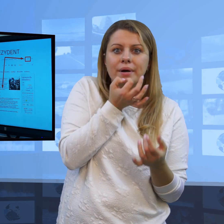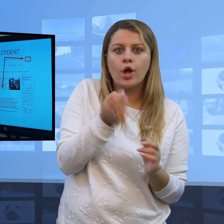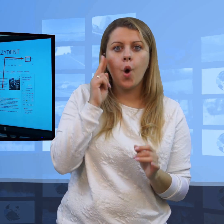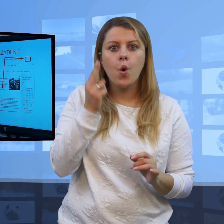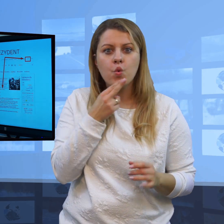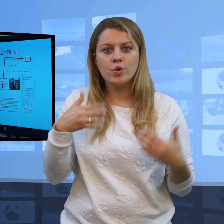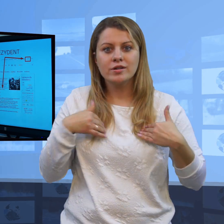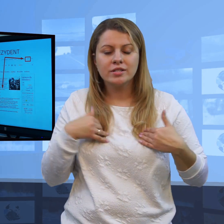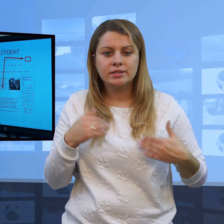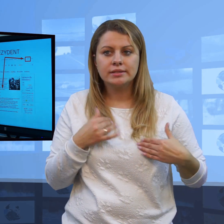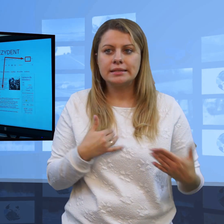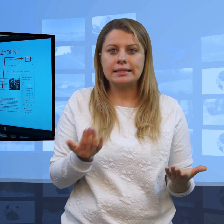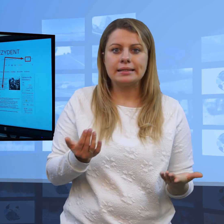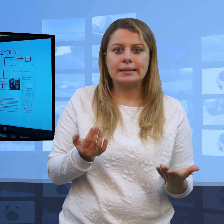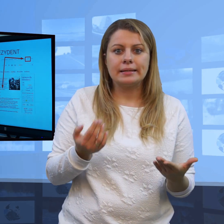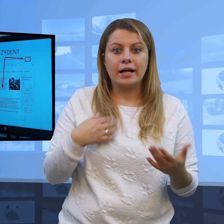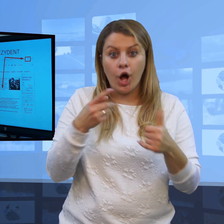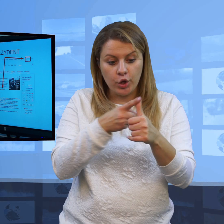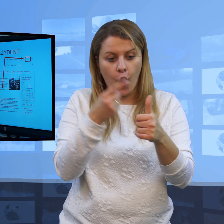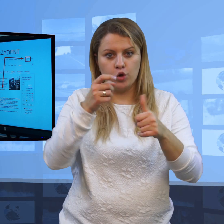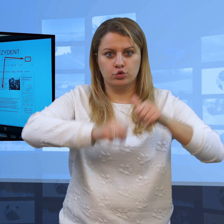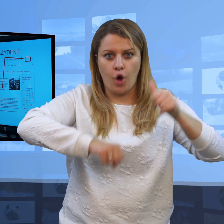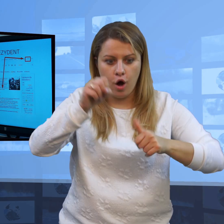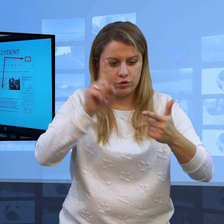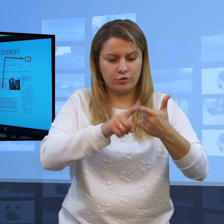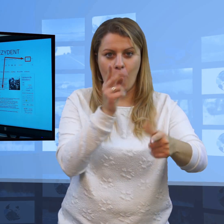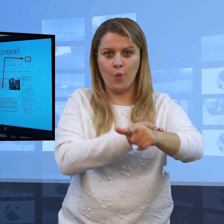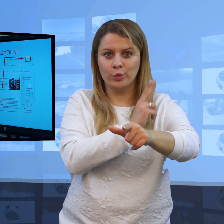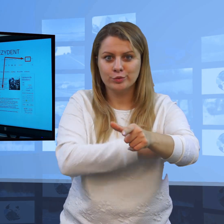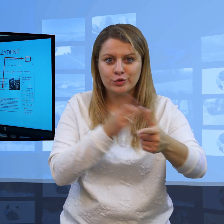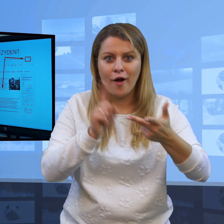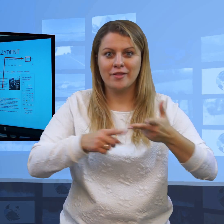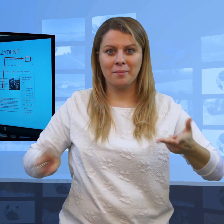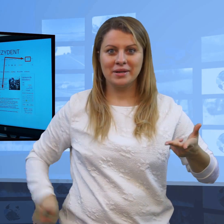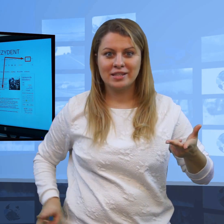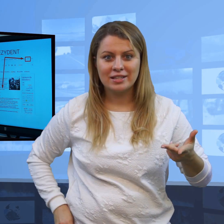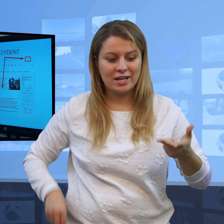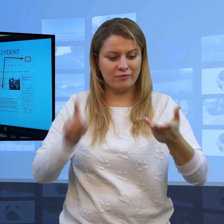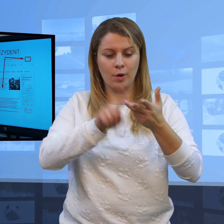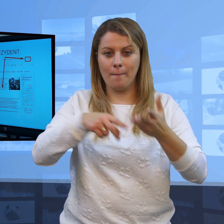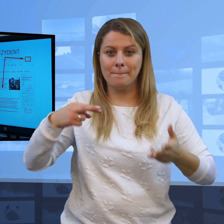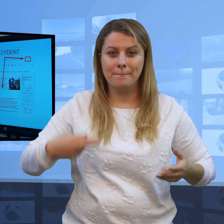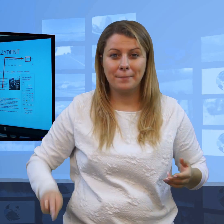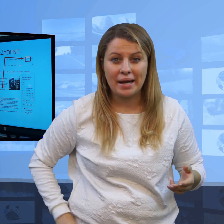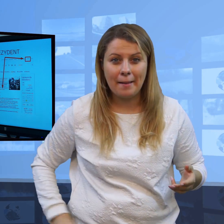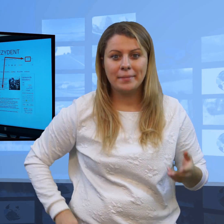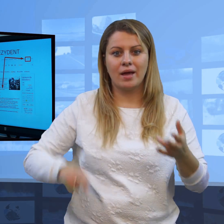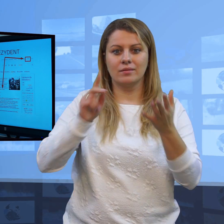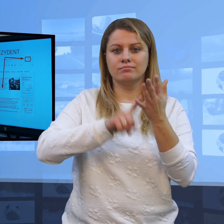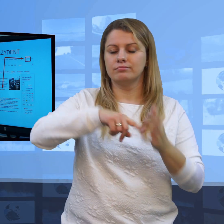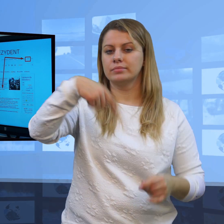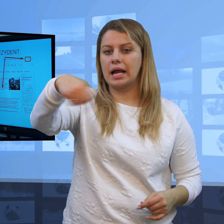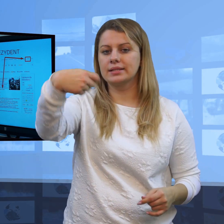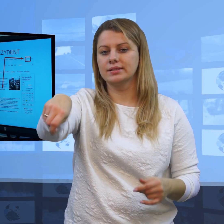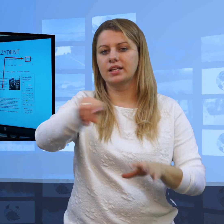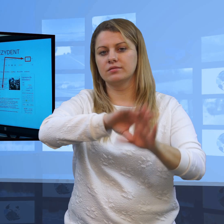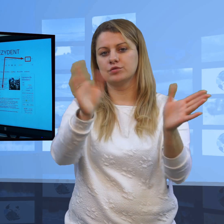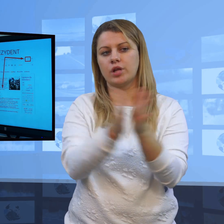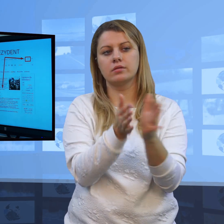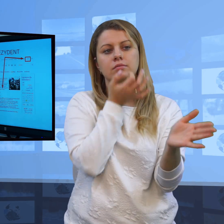zapytania i liczyć na to, że Prezydent, a w zasadzie ludzie odpowiadający za kontakty z mediami w biurze